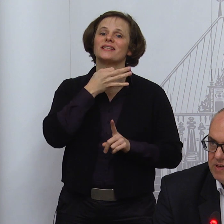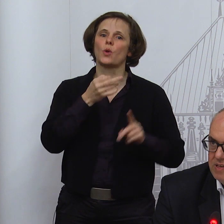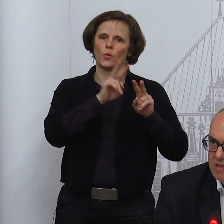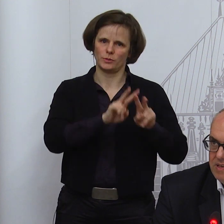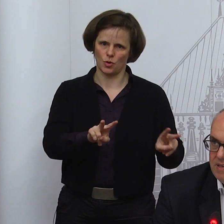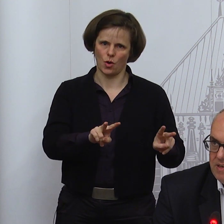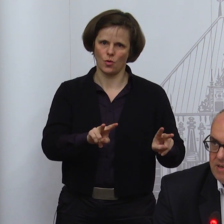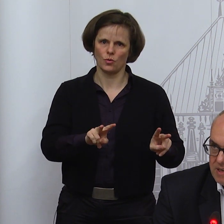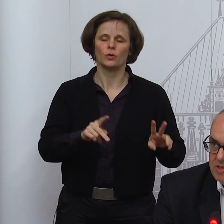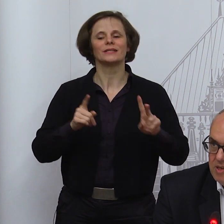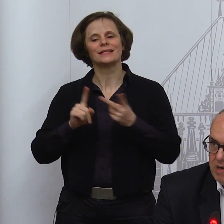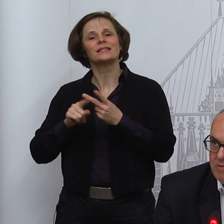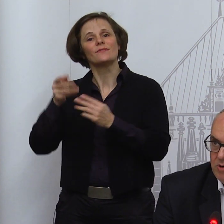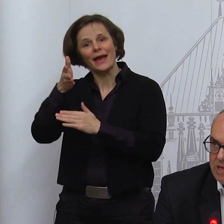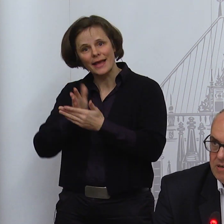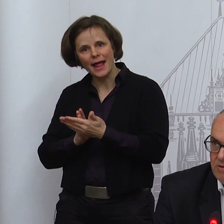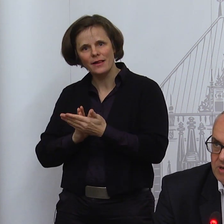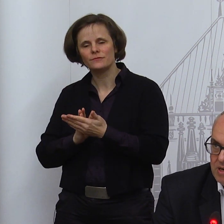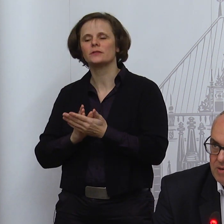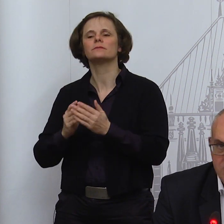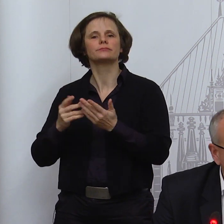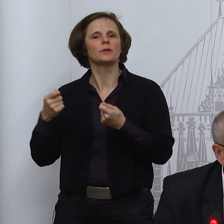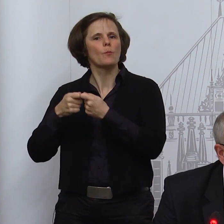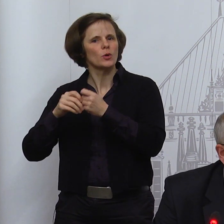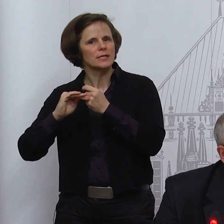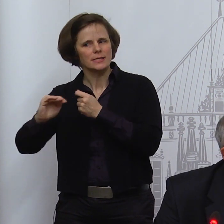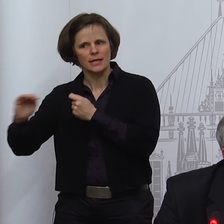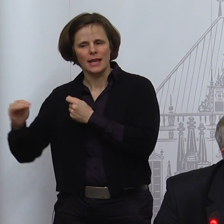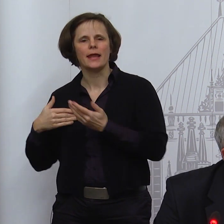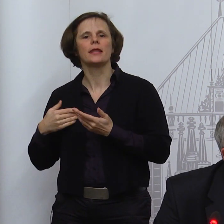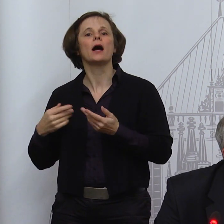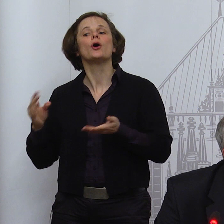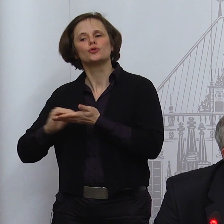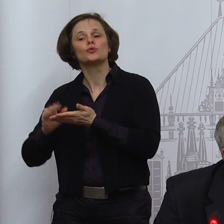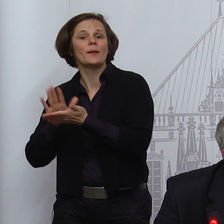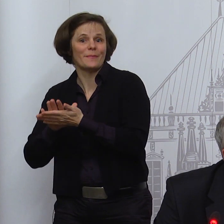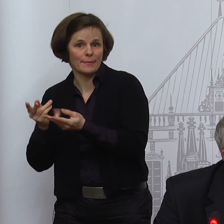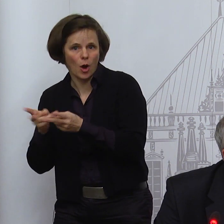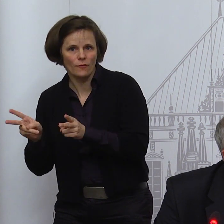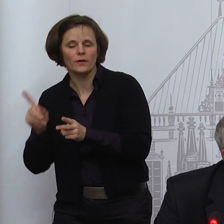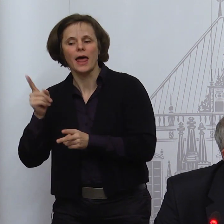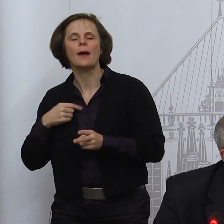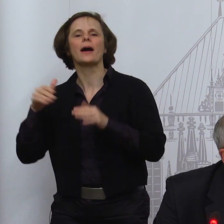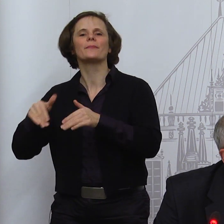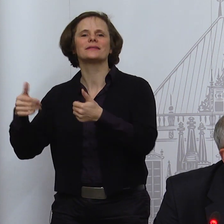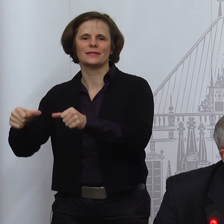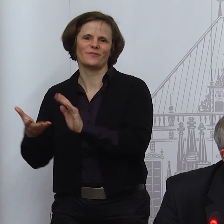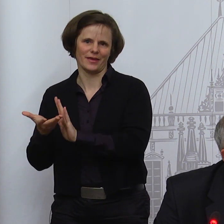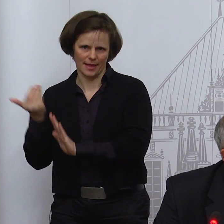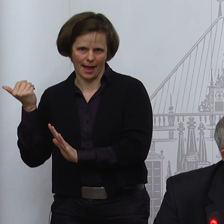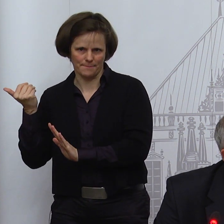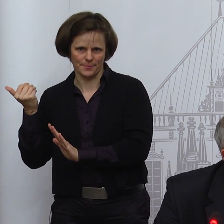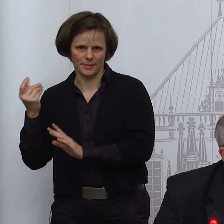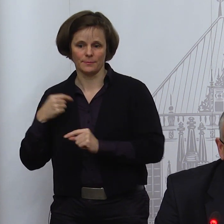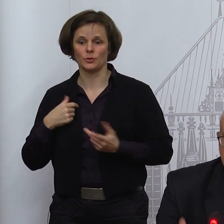Präsenzpflicht. Das sind die beiden Modelle. Und innerhalb dieser beiden Grundmodelle gibt es da noch verschiedene Variationen, sodass im